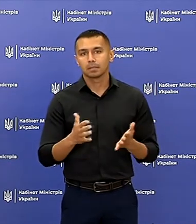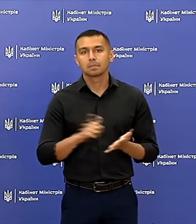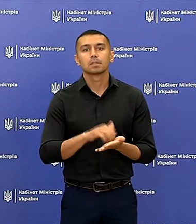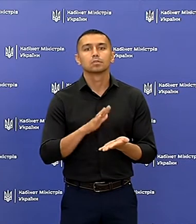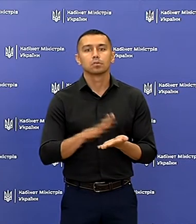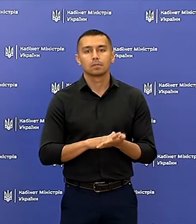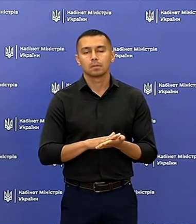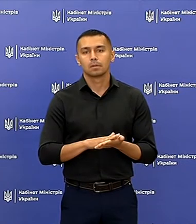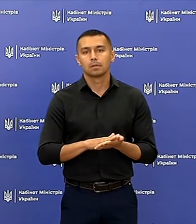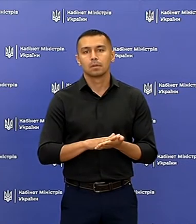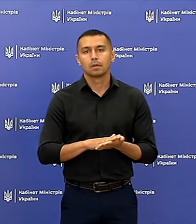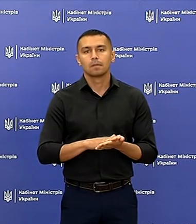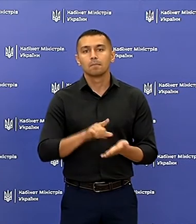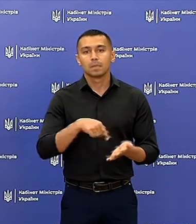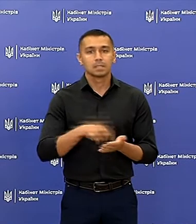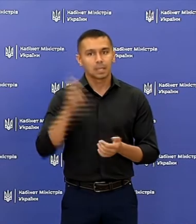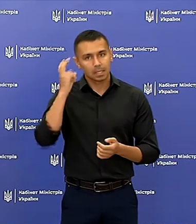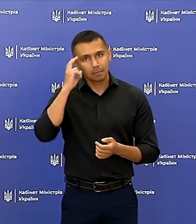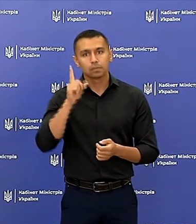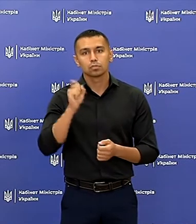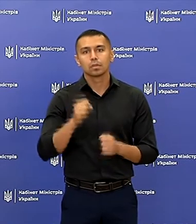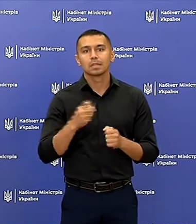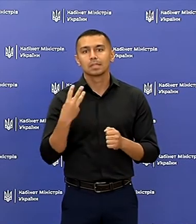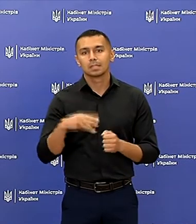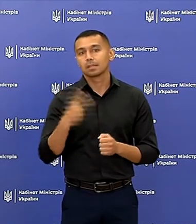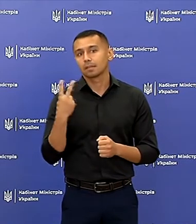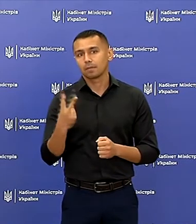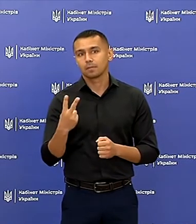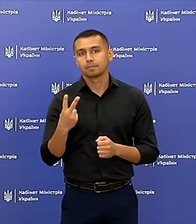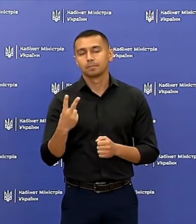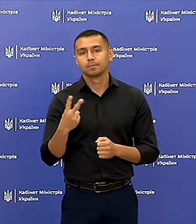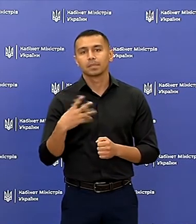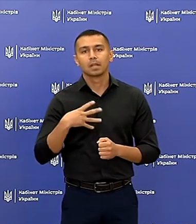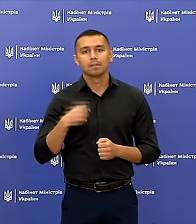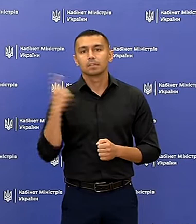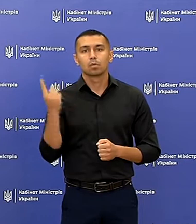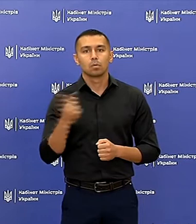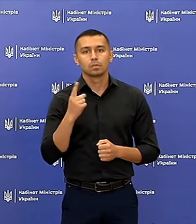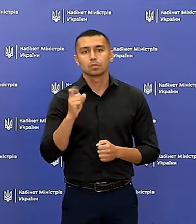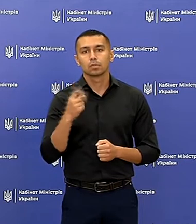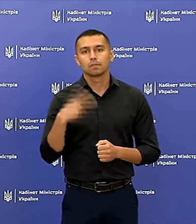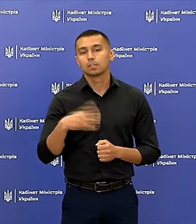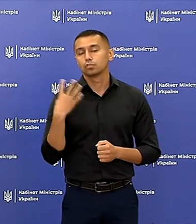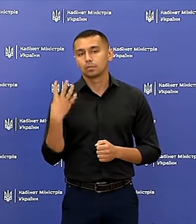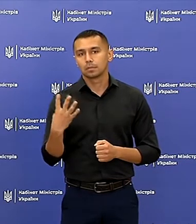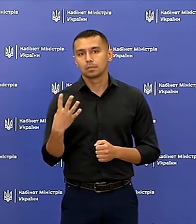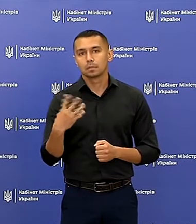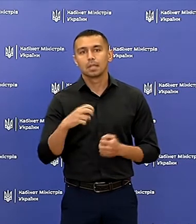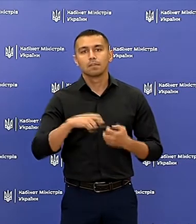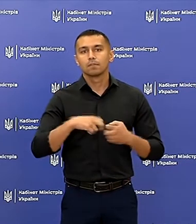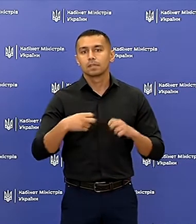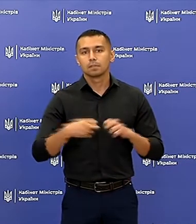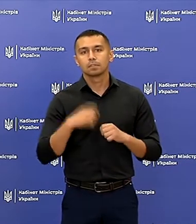зареєстрована у місті Київ – 132, Львівській області – 124, Івано